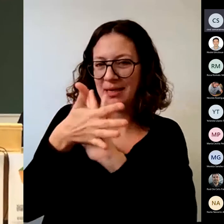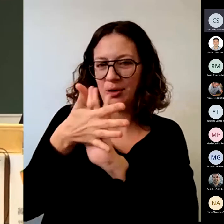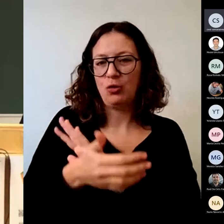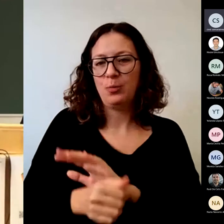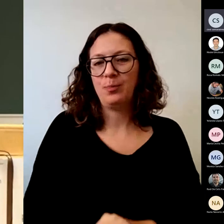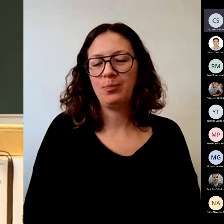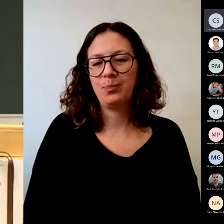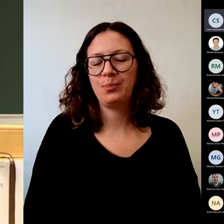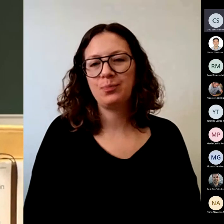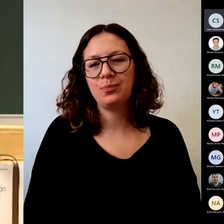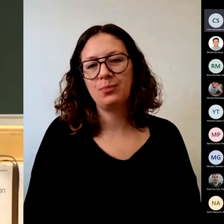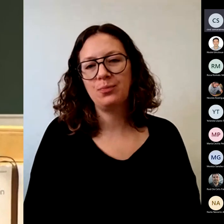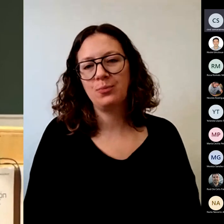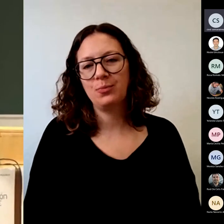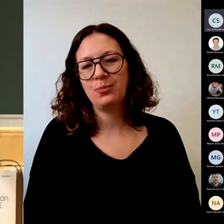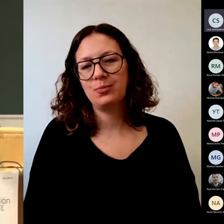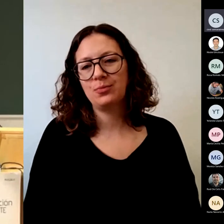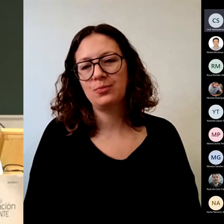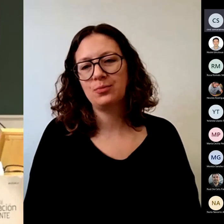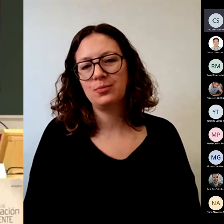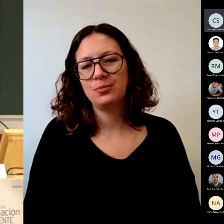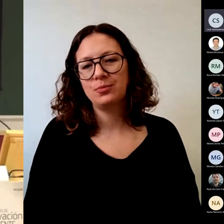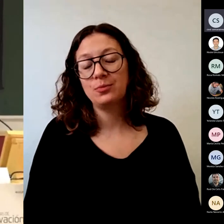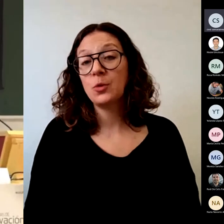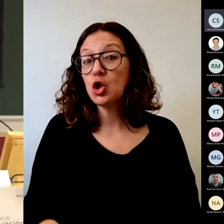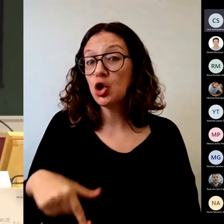Y yo creo que es importante